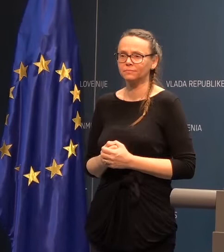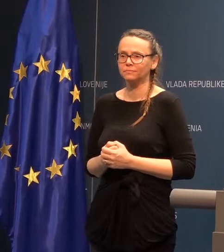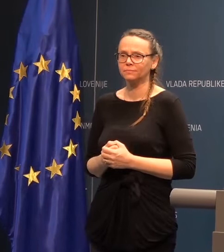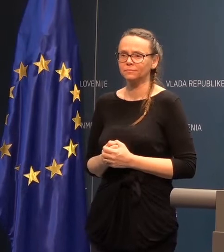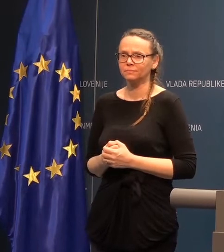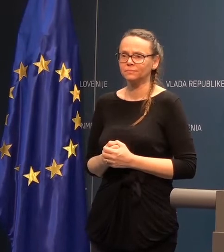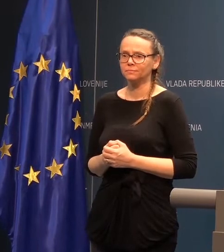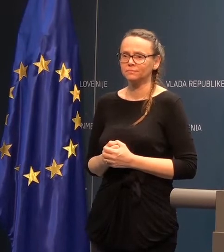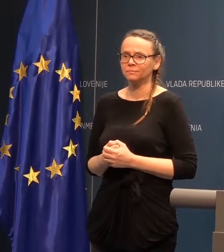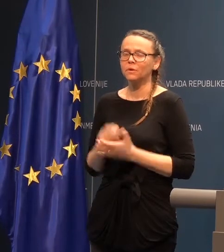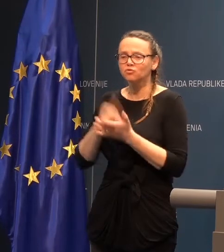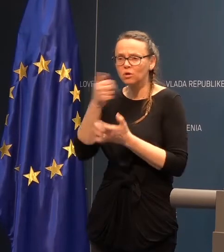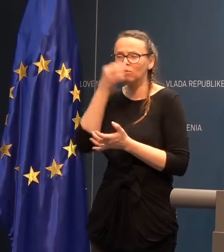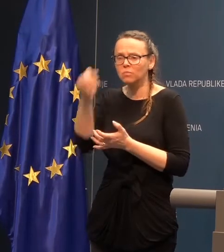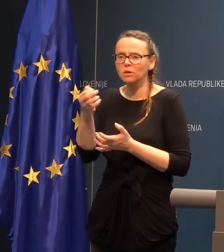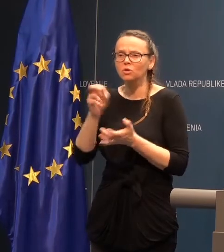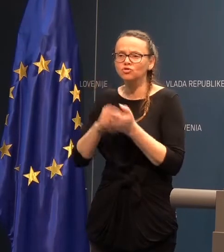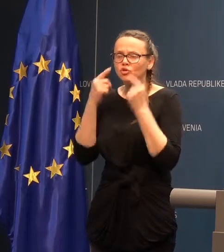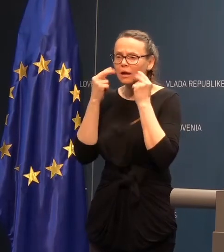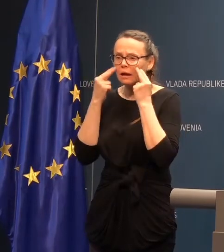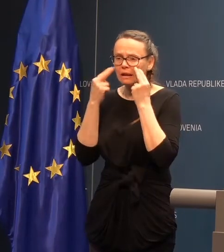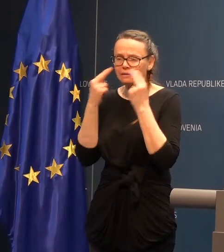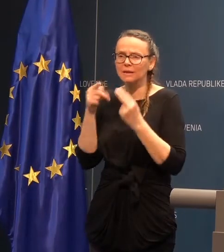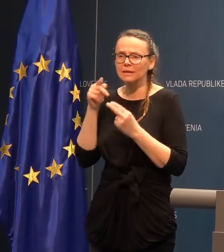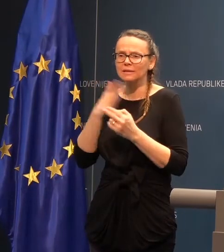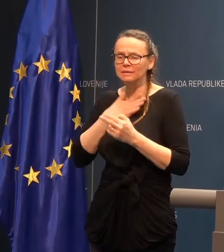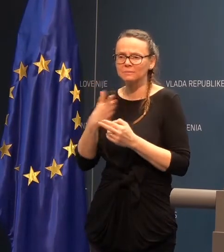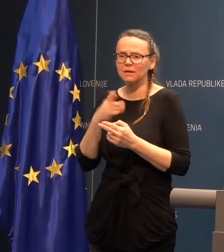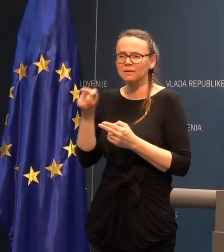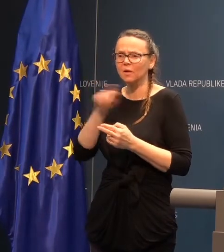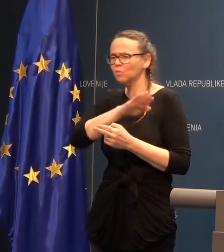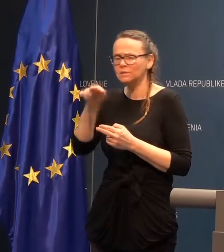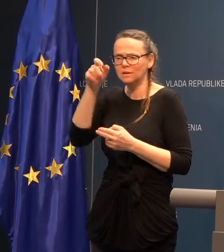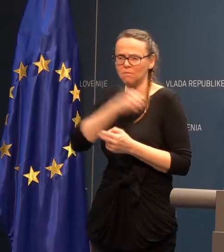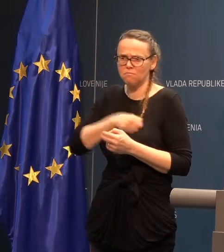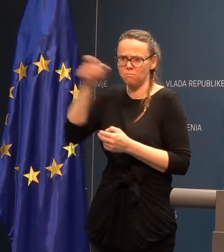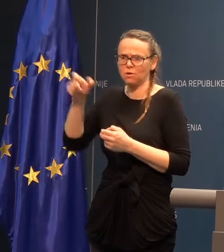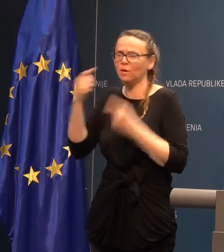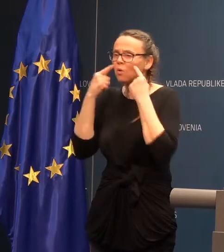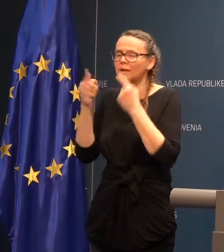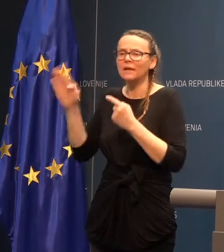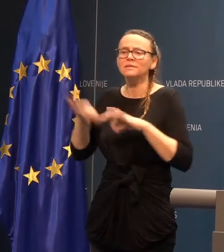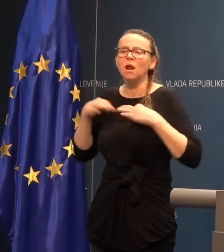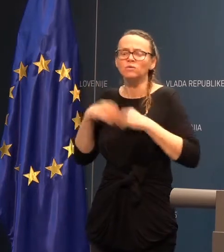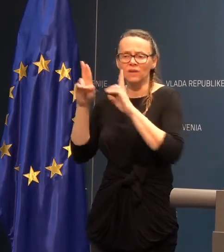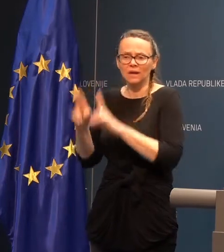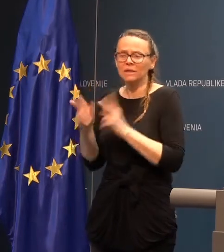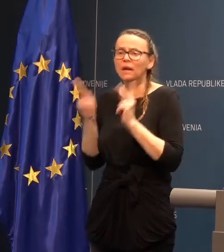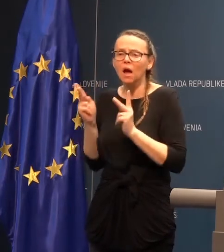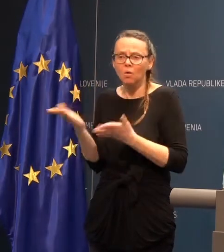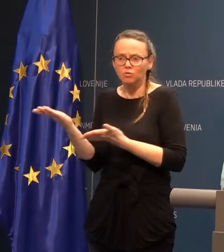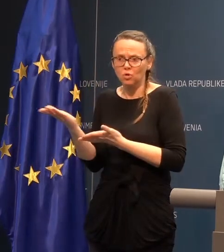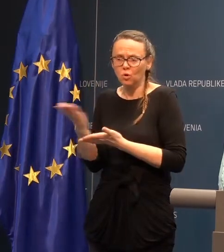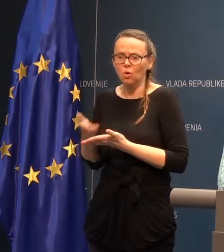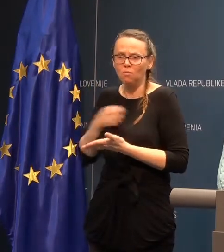Zdaj, jaz imam zdaj eno vprašanje še glede spet teh vseh pomikov glede njihovega zdravstvenega stanja, kako pravzaprav so, so vsi